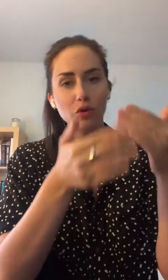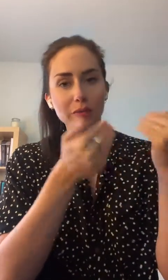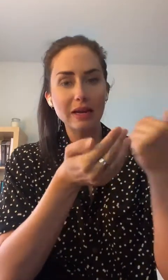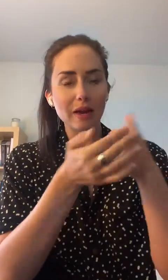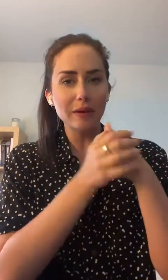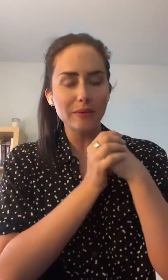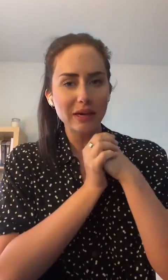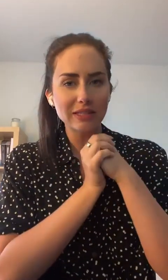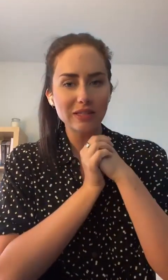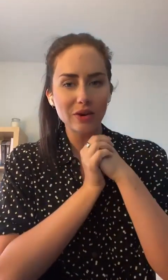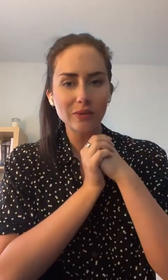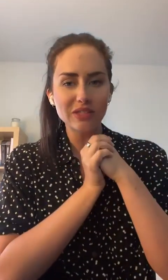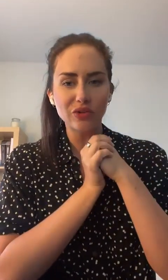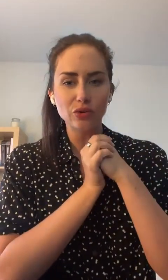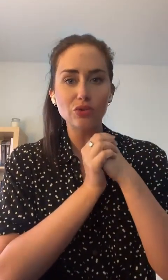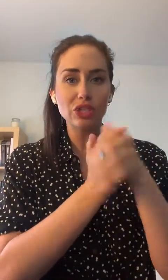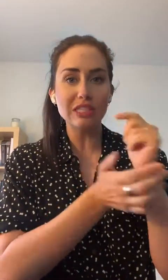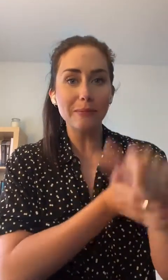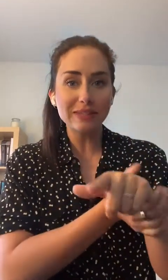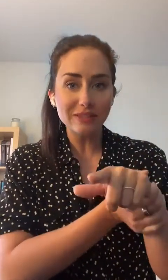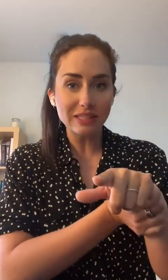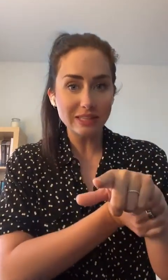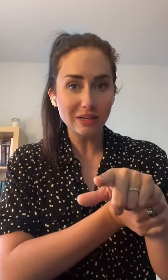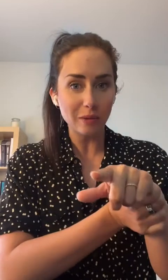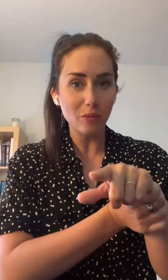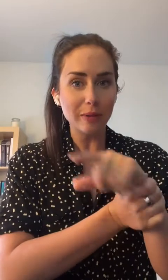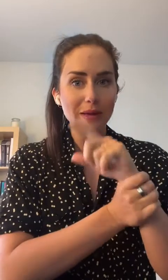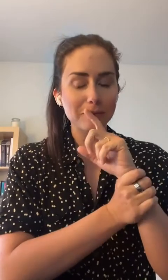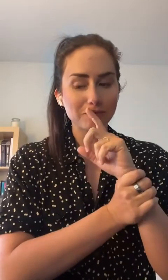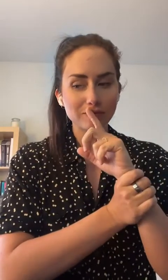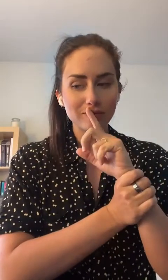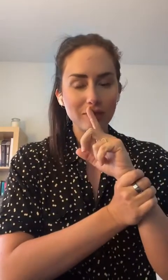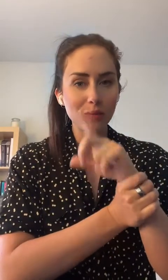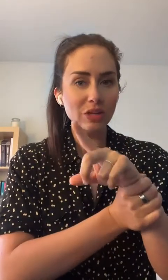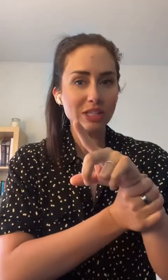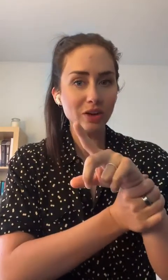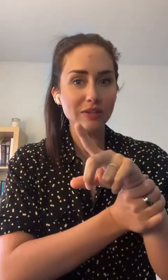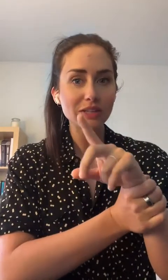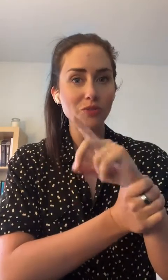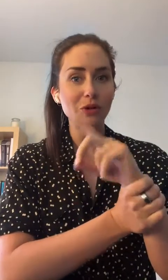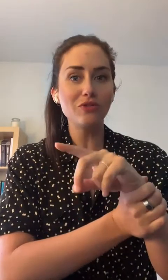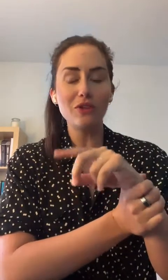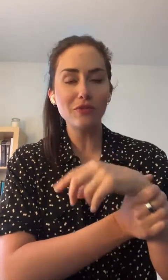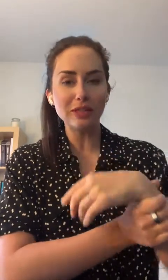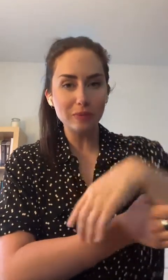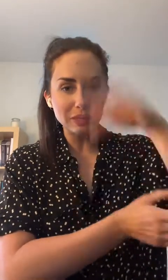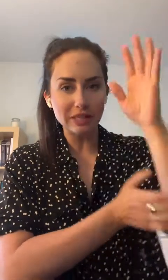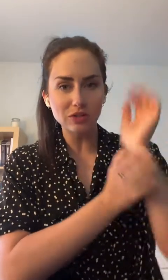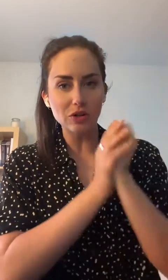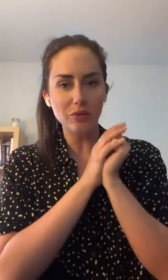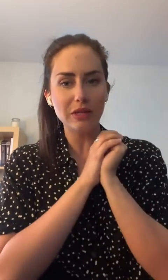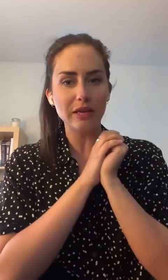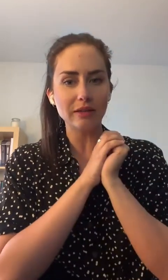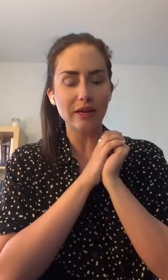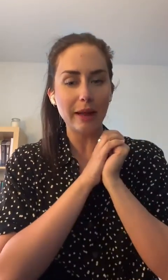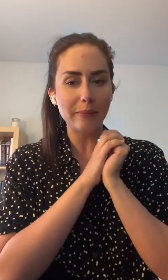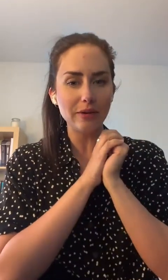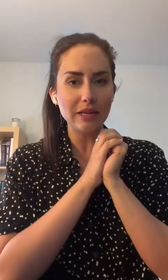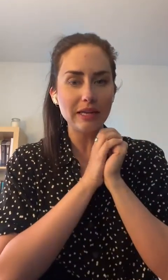mieux, mais quand même, il me reste un petit fond de toux. Je ne sais pas si vous étiez comme moi, mais moi, j'aime revenir du bas du fleuve, parce que j'ai passé en tout cas le week-end là-bas et